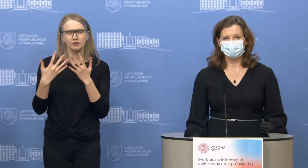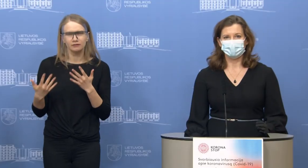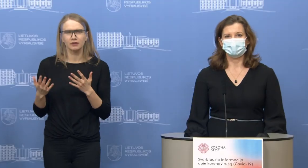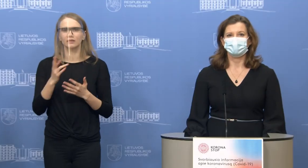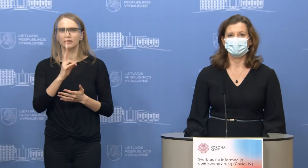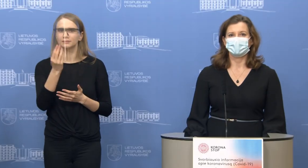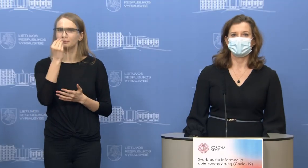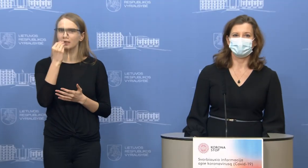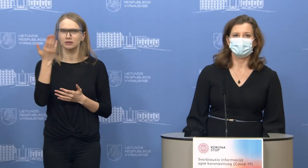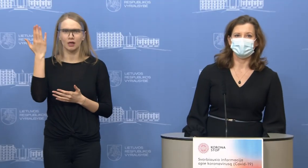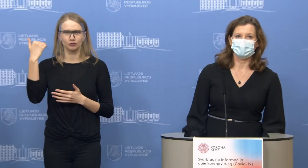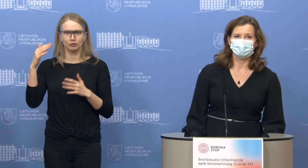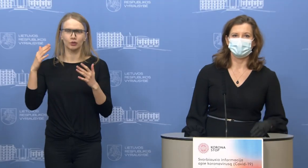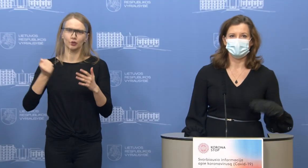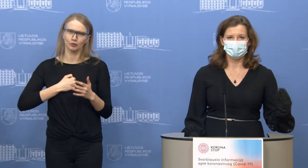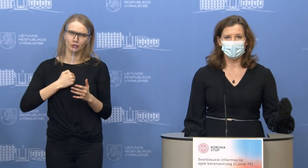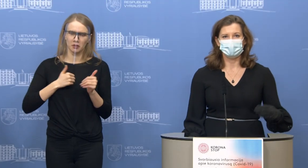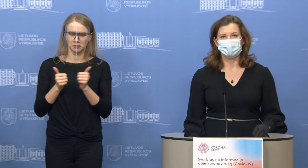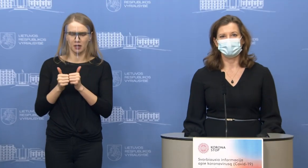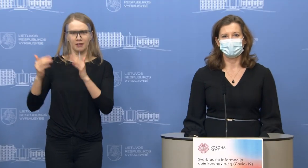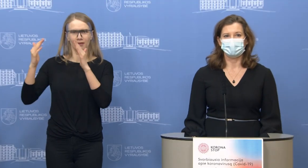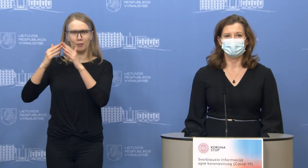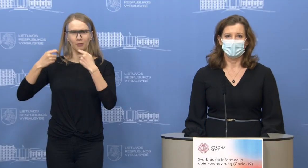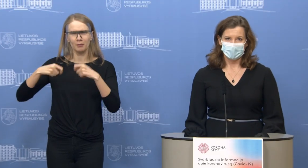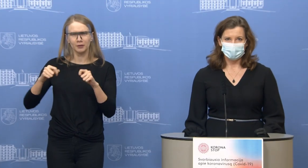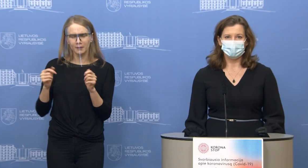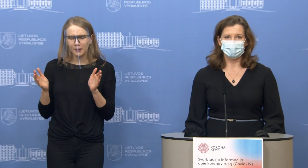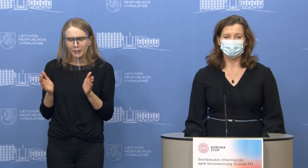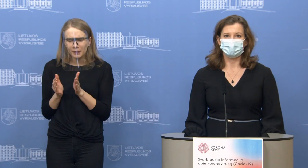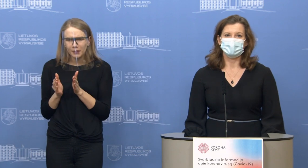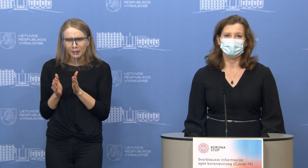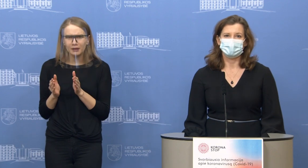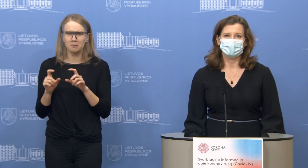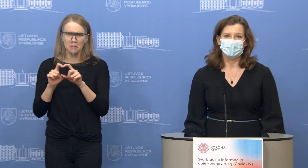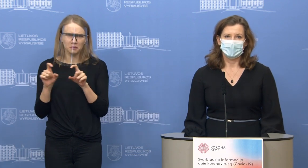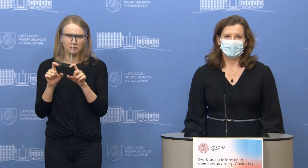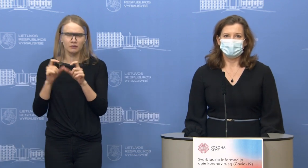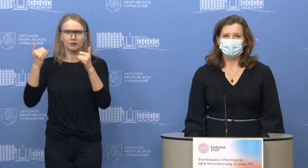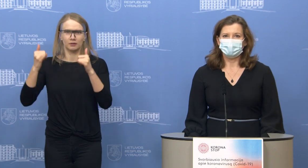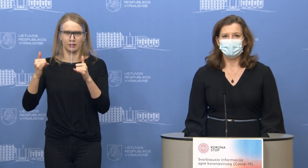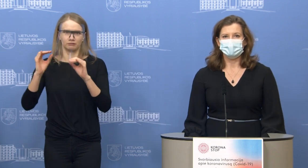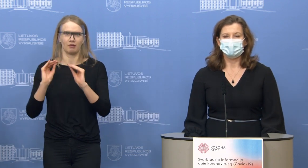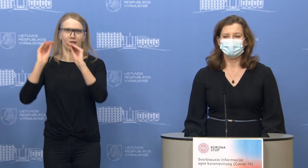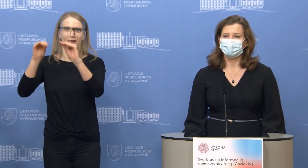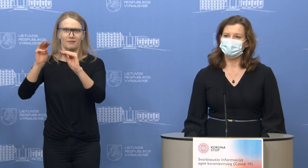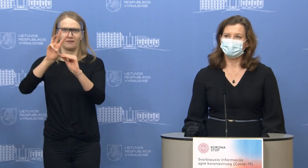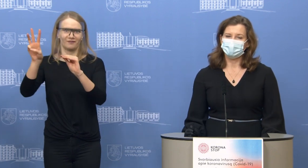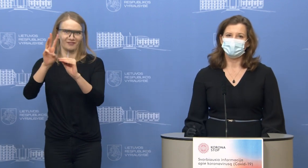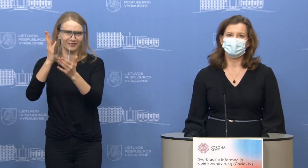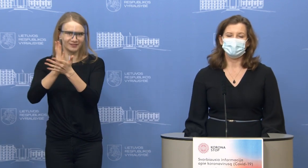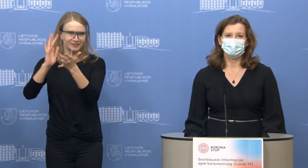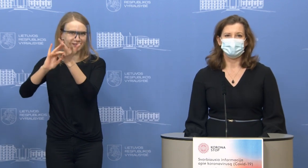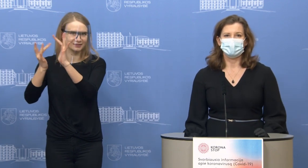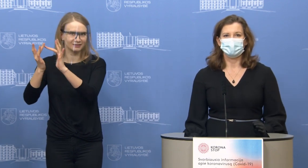stalininkų šiuo metu kūrė elektroninės parduotuvės ir pereina į erdvę. Ir regionuose taip pat. Taip pat kūrėsi ir tokios